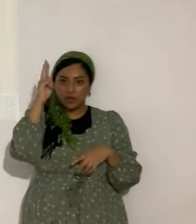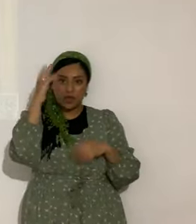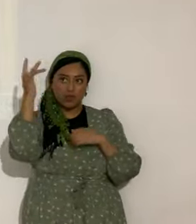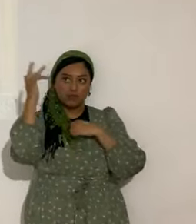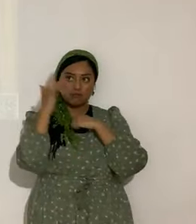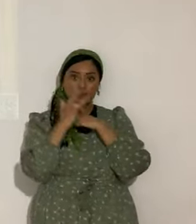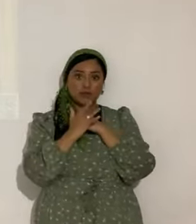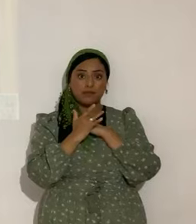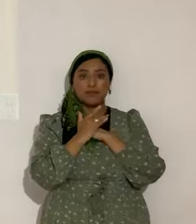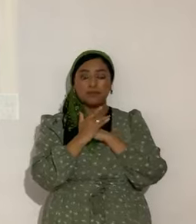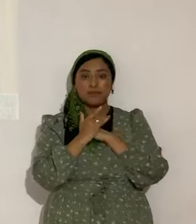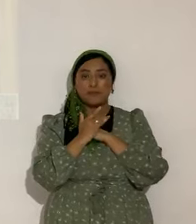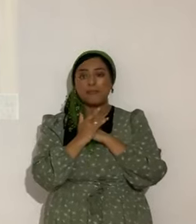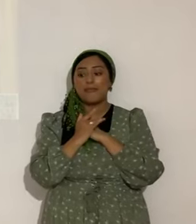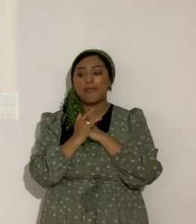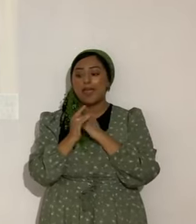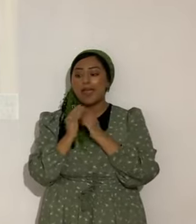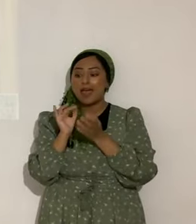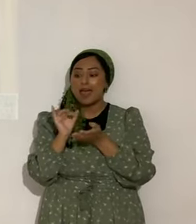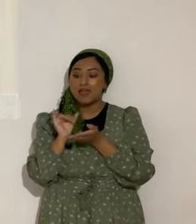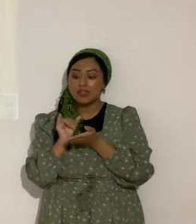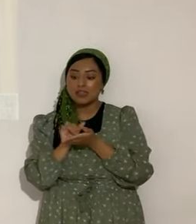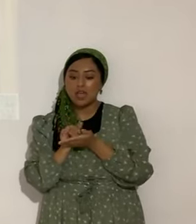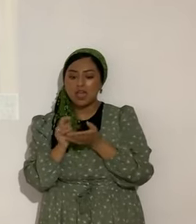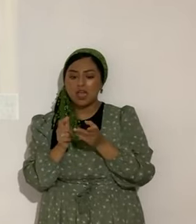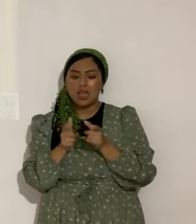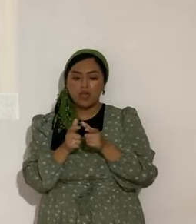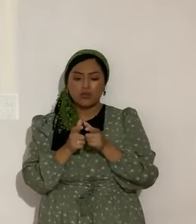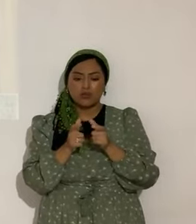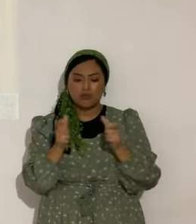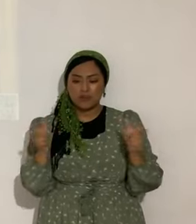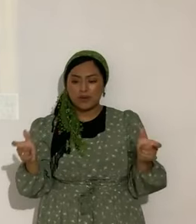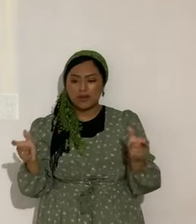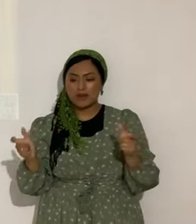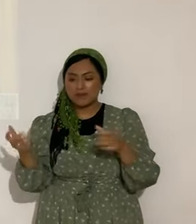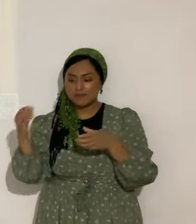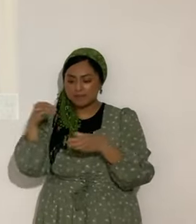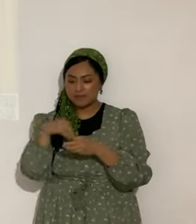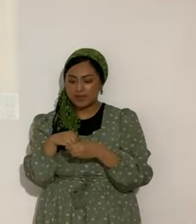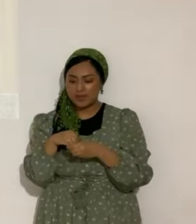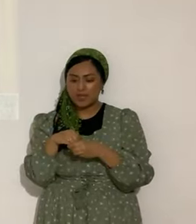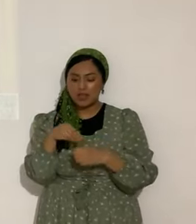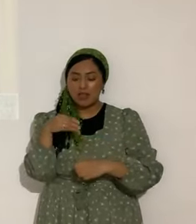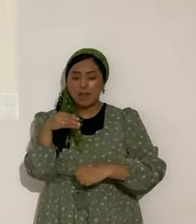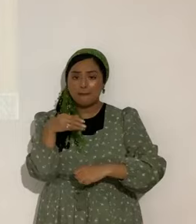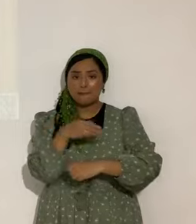Ese inmenso depósito de poder. Despierta.